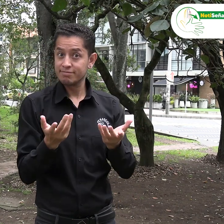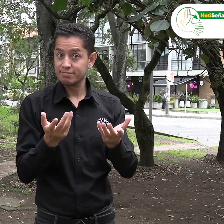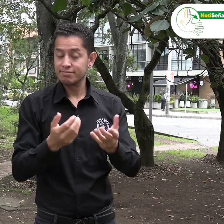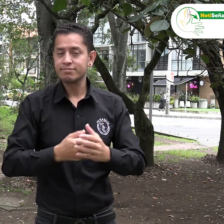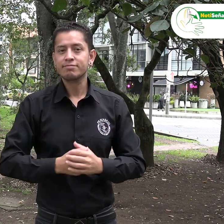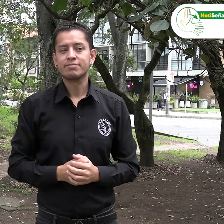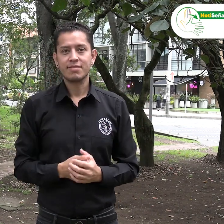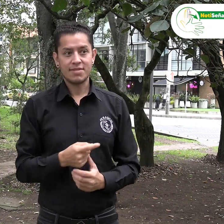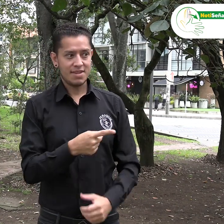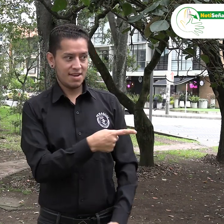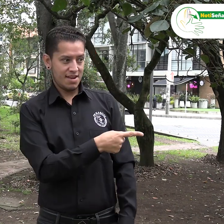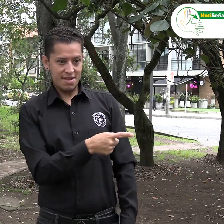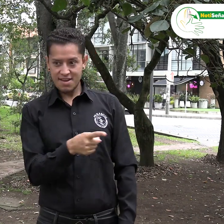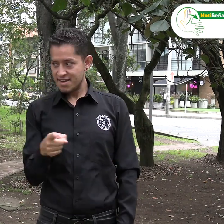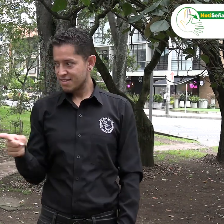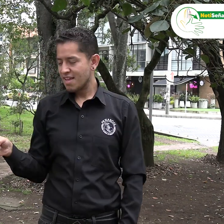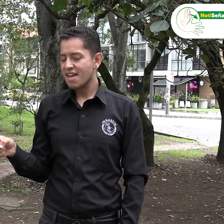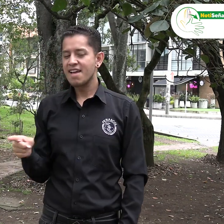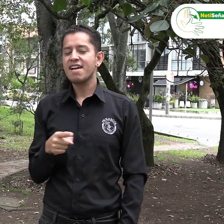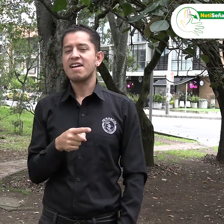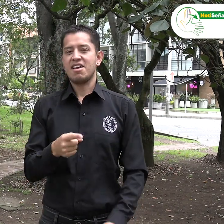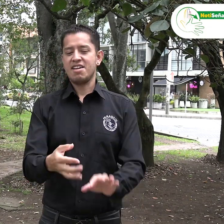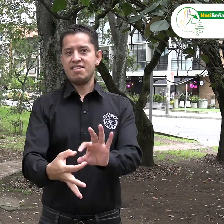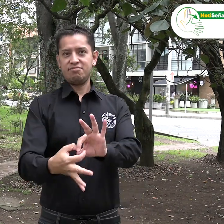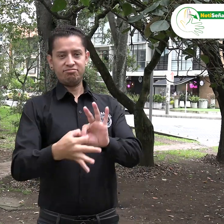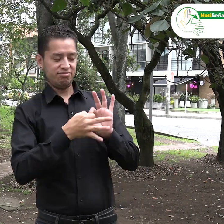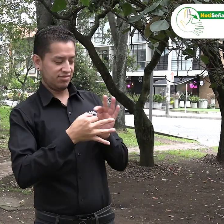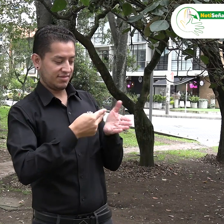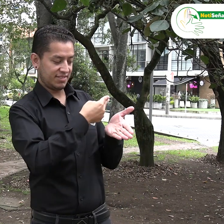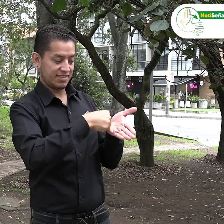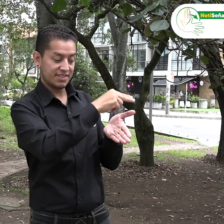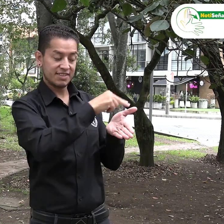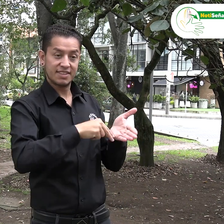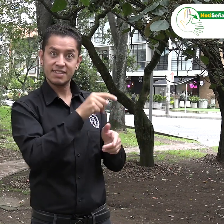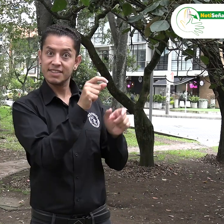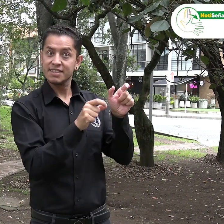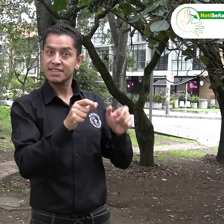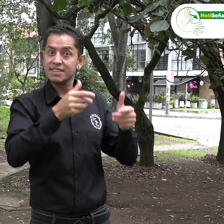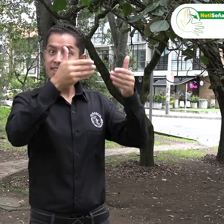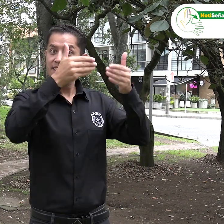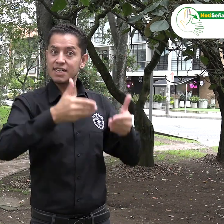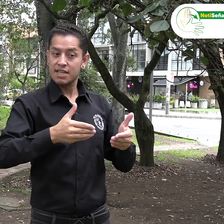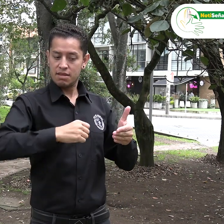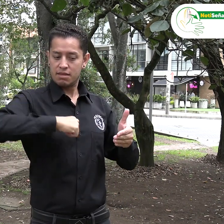tal y como se puede relacionar con la Convención de los Derechos de las Personas con Discapacidad.